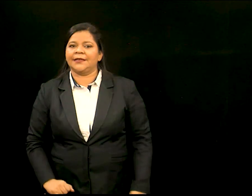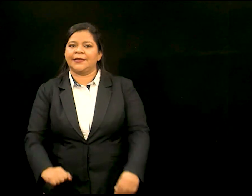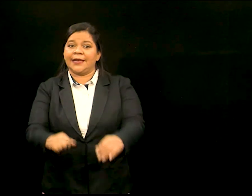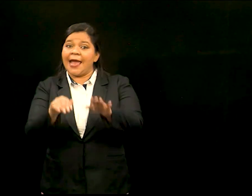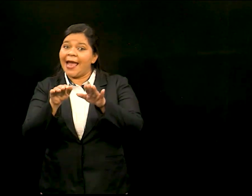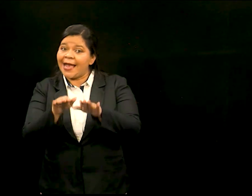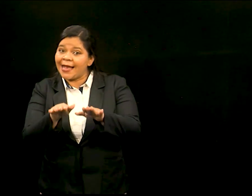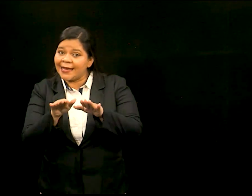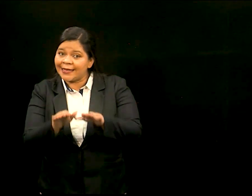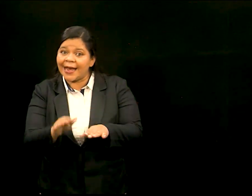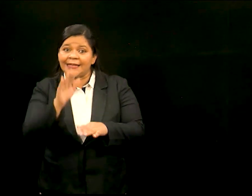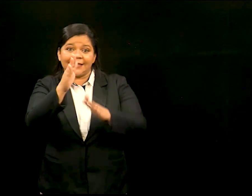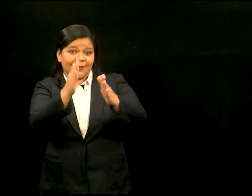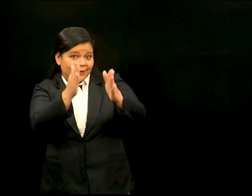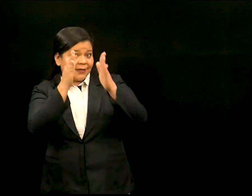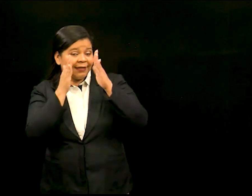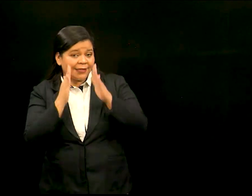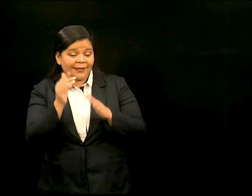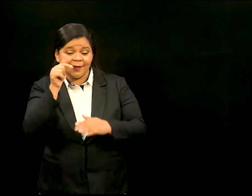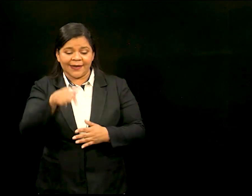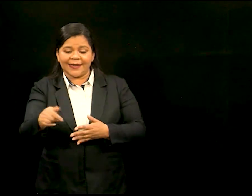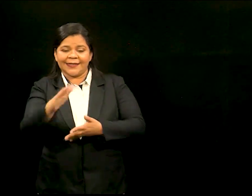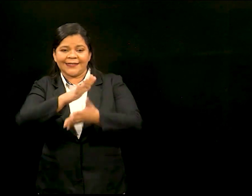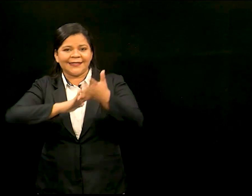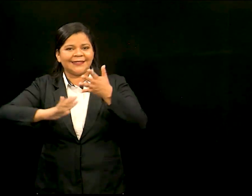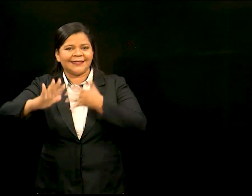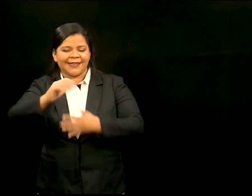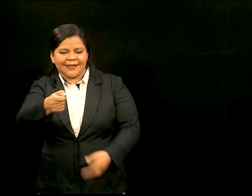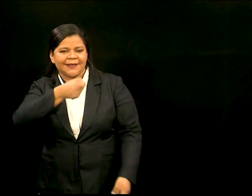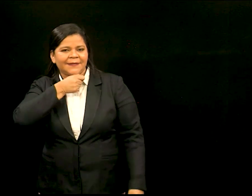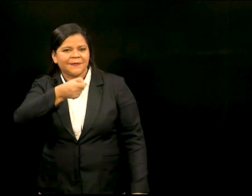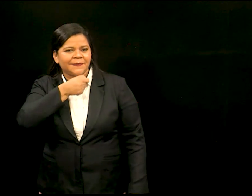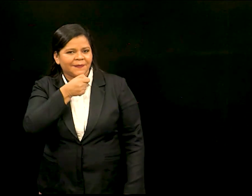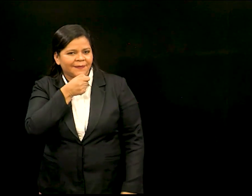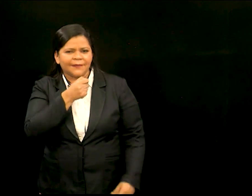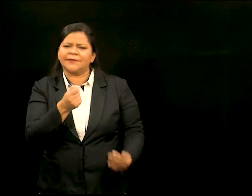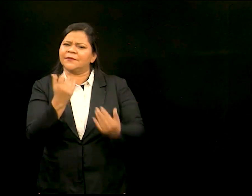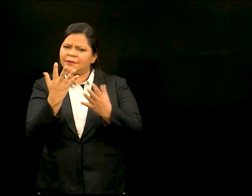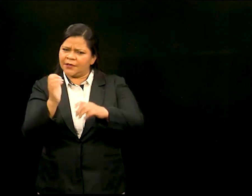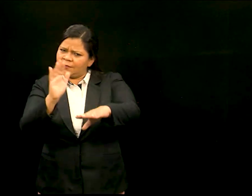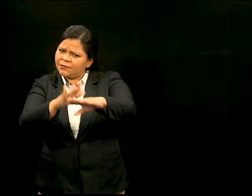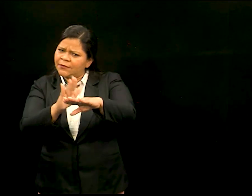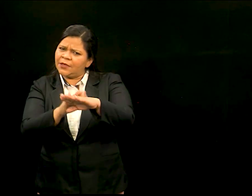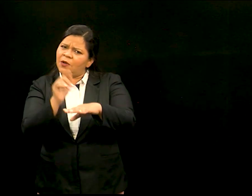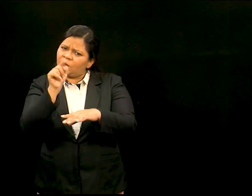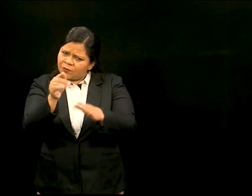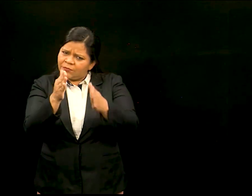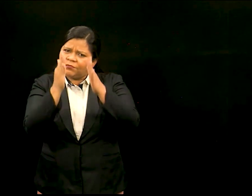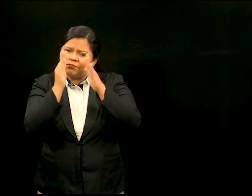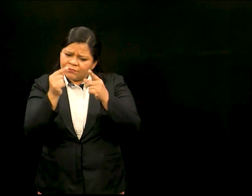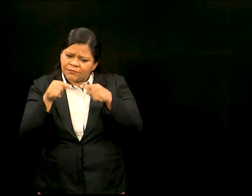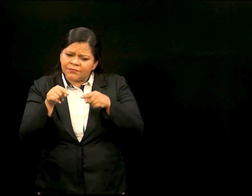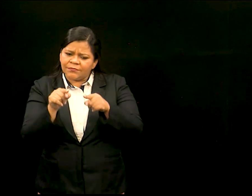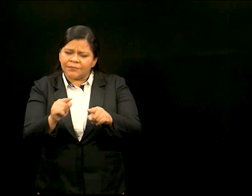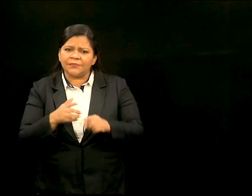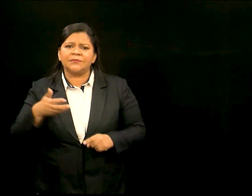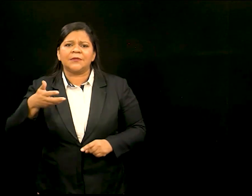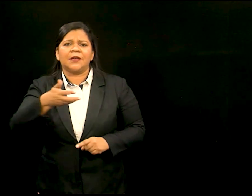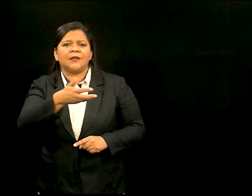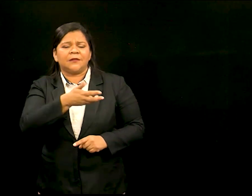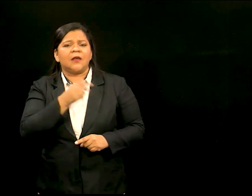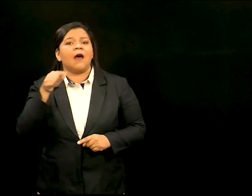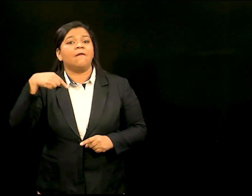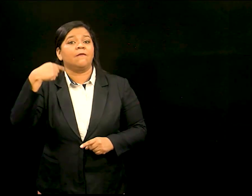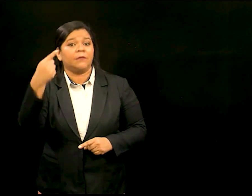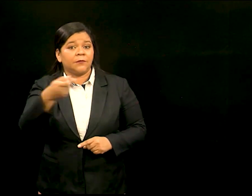Agradecemos infinitamente su fiel sintonía a este espacio informativo. Le recordamos mantenerse pendiente de nuestras próximas